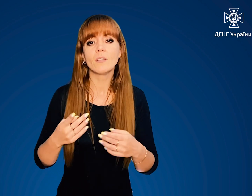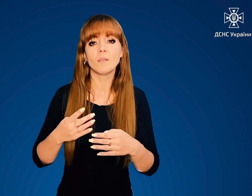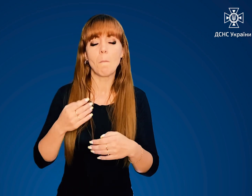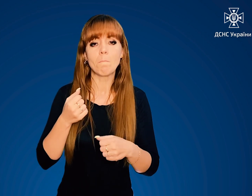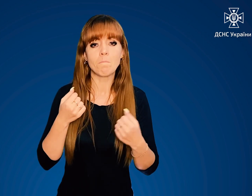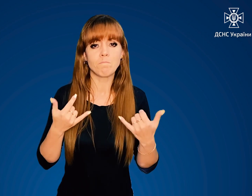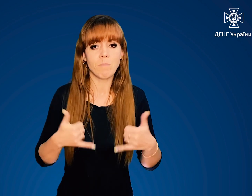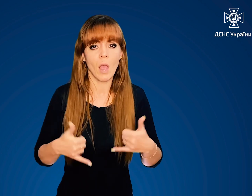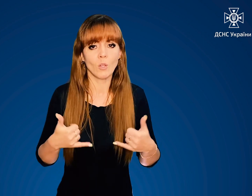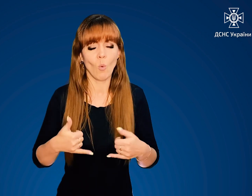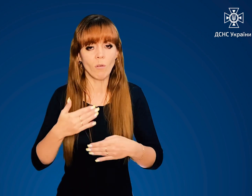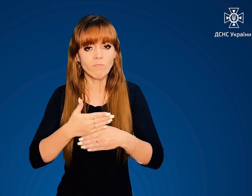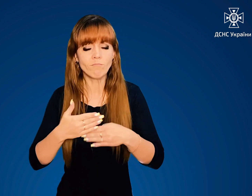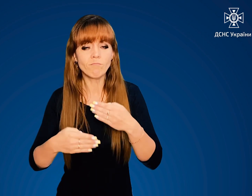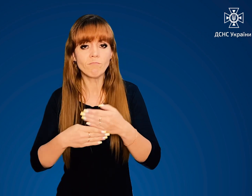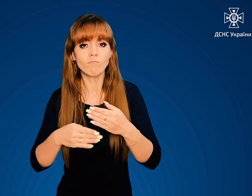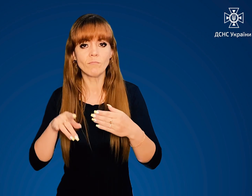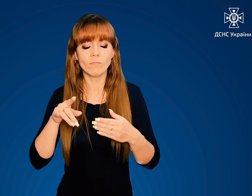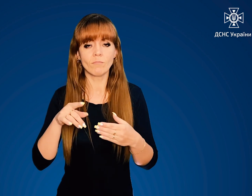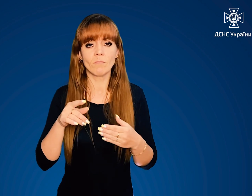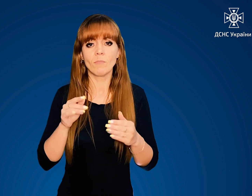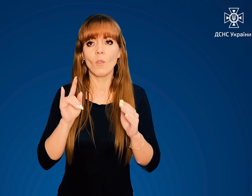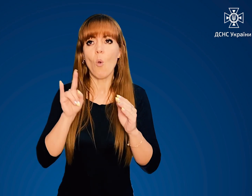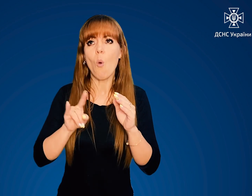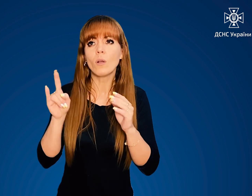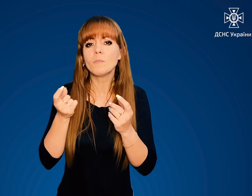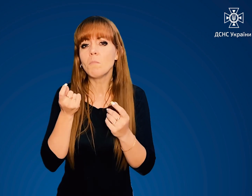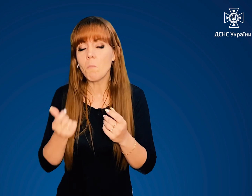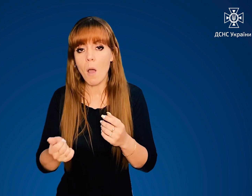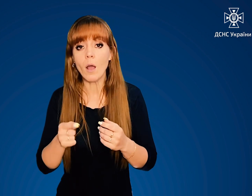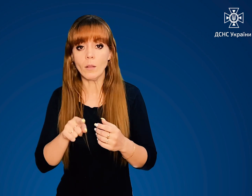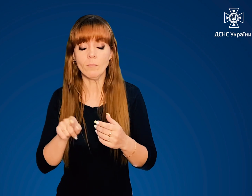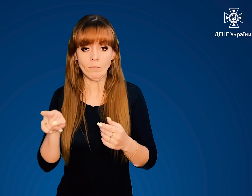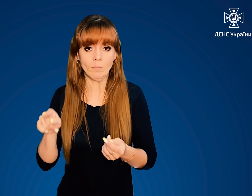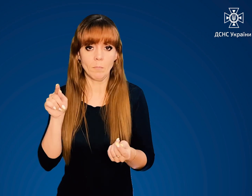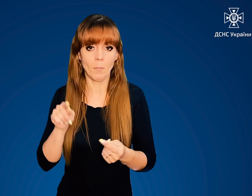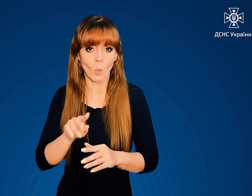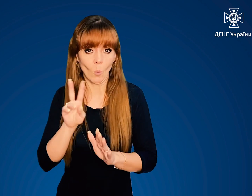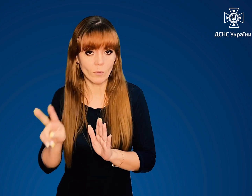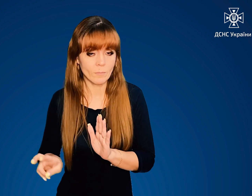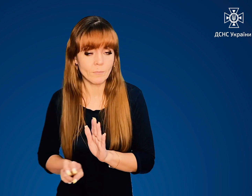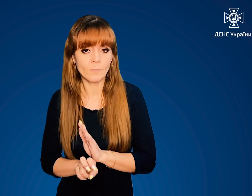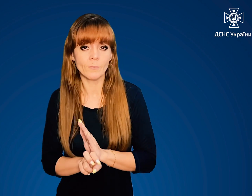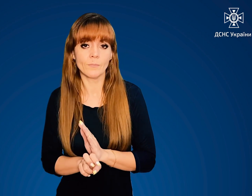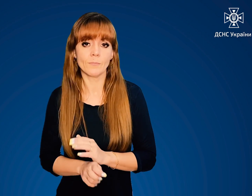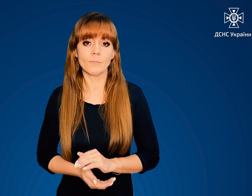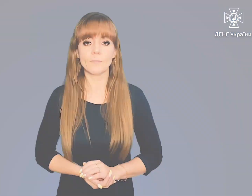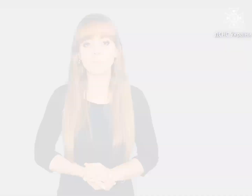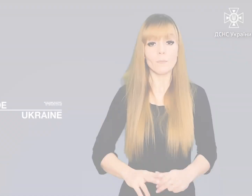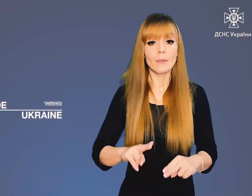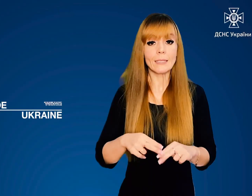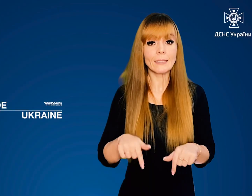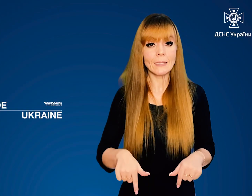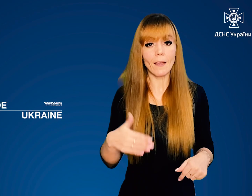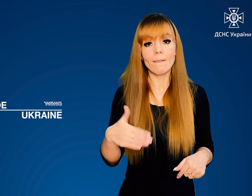будівель з мінімальною кількістю вікон та дверей. Це відео